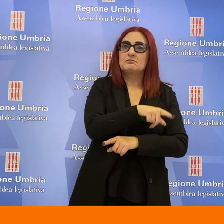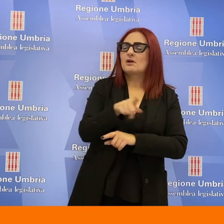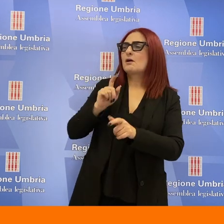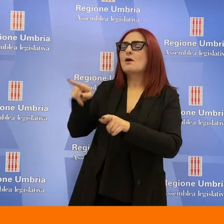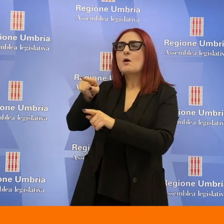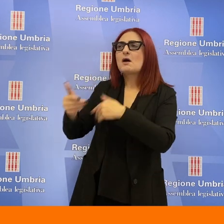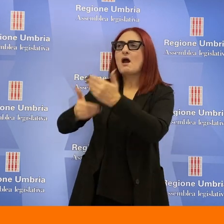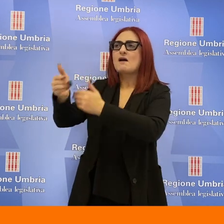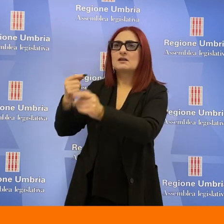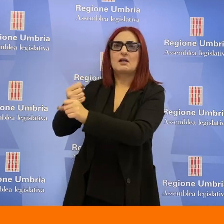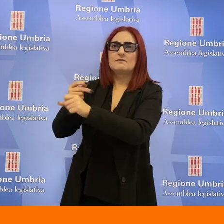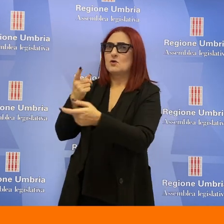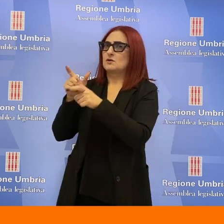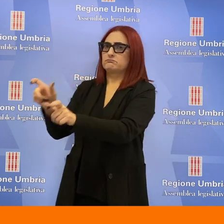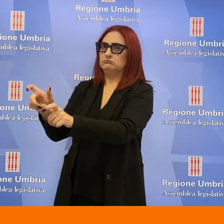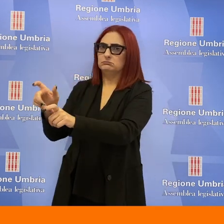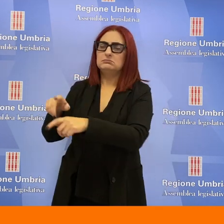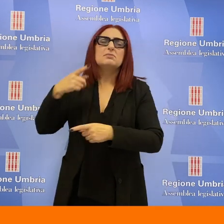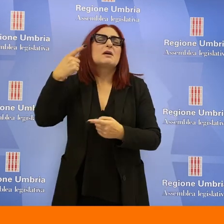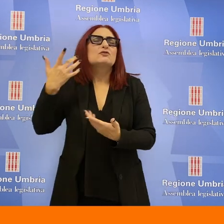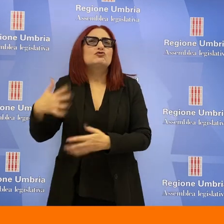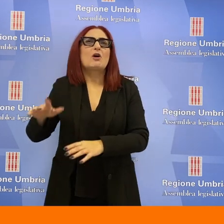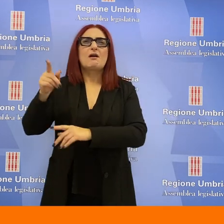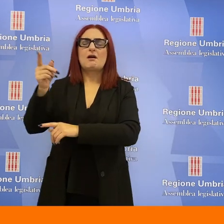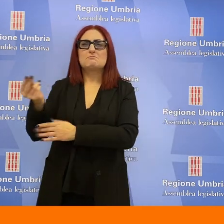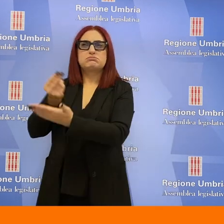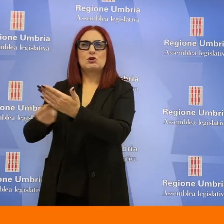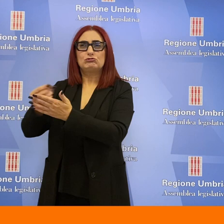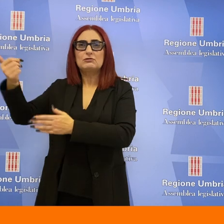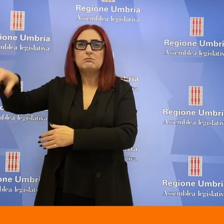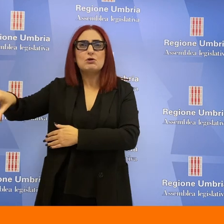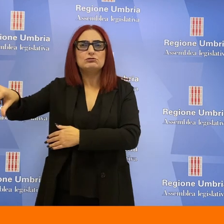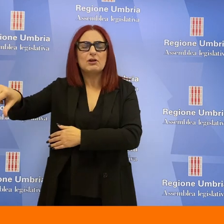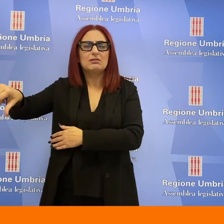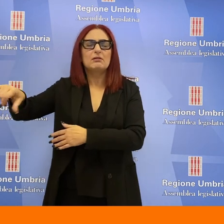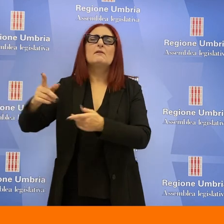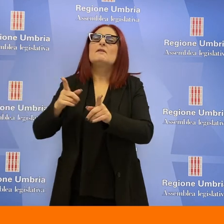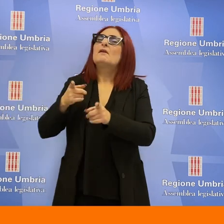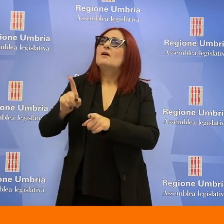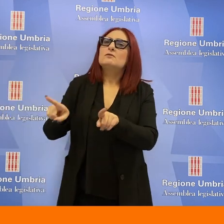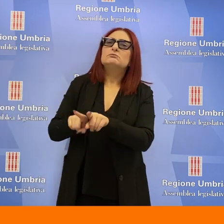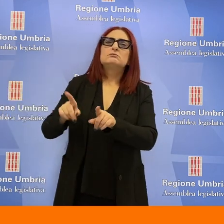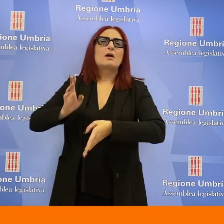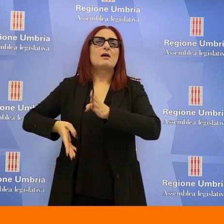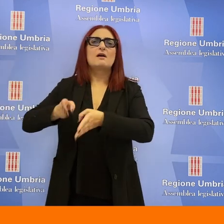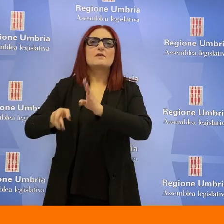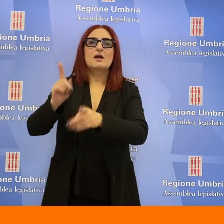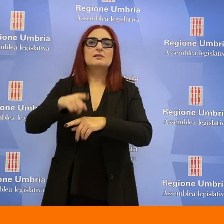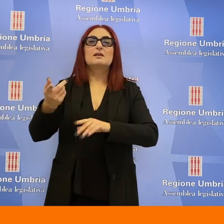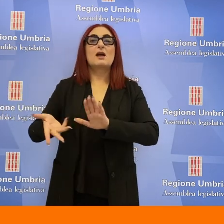negato di recente la loro autorizzazione all'esecuzione dei lavori. Il progetto che risulterebbe bocciato, dice Bettarelli, è stato portato